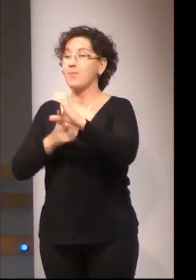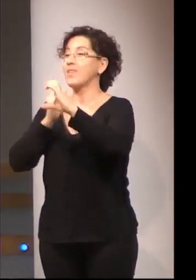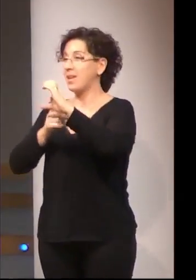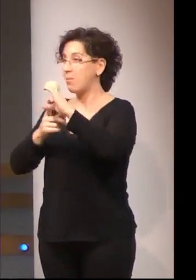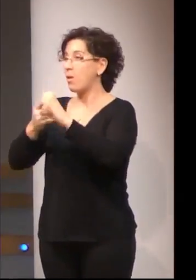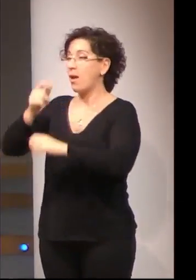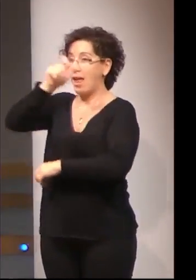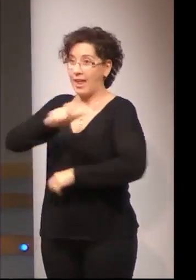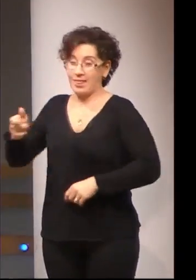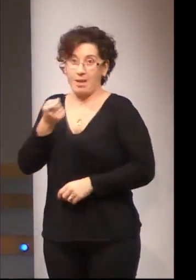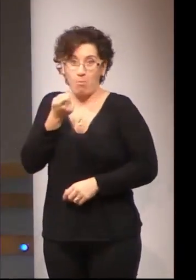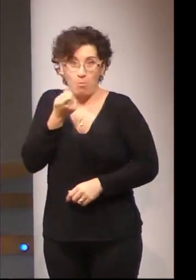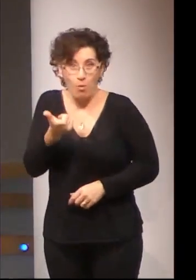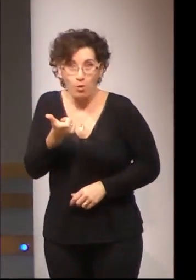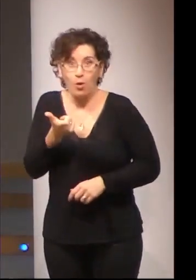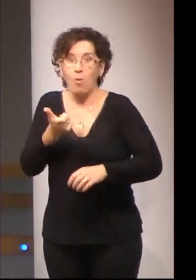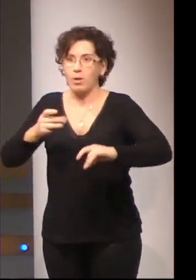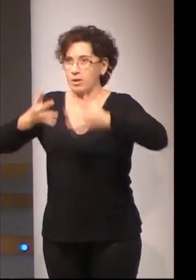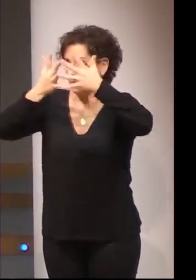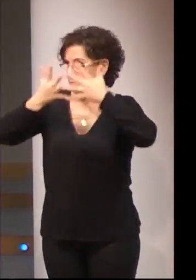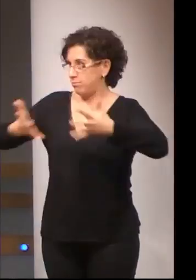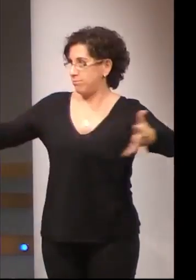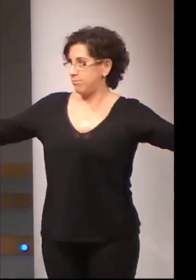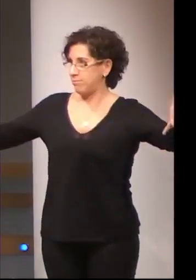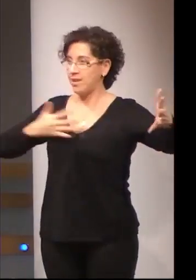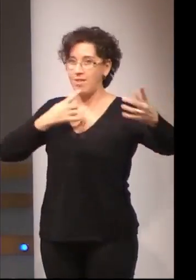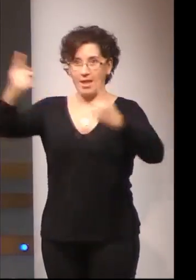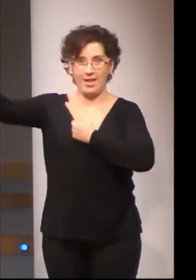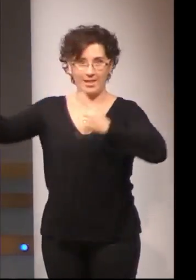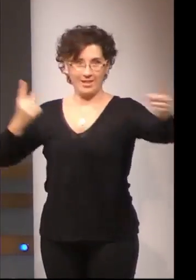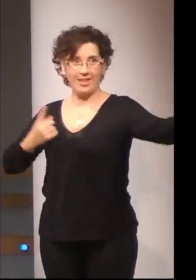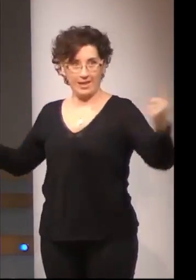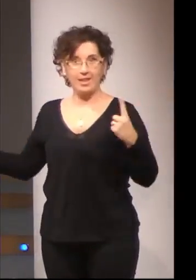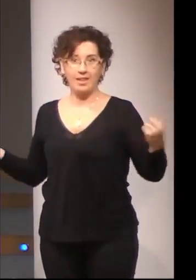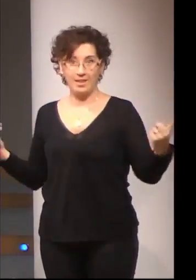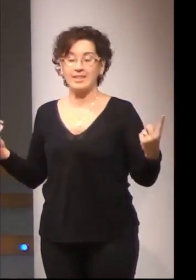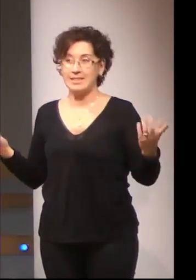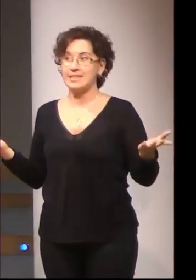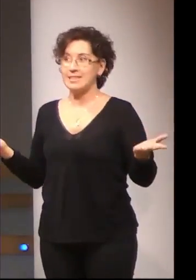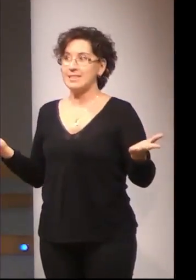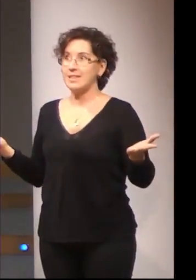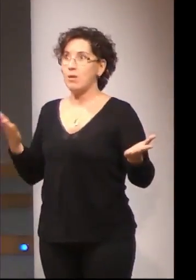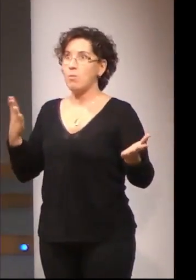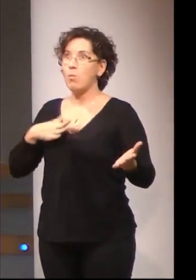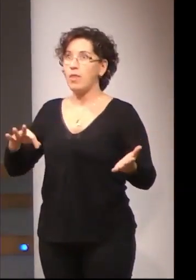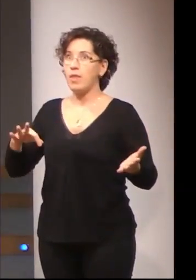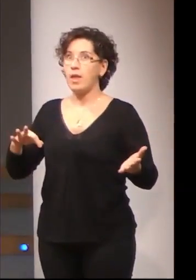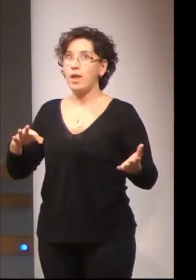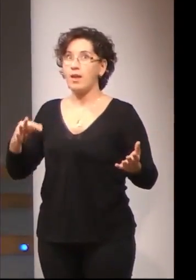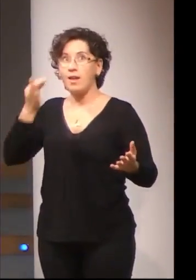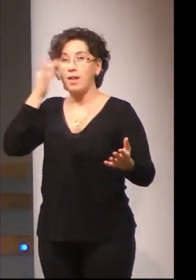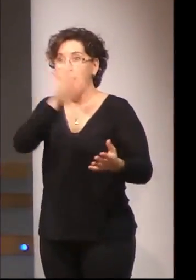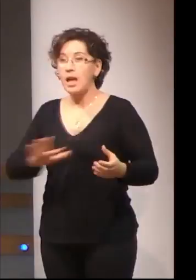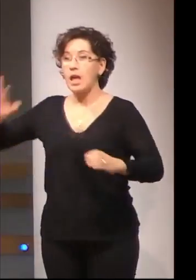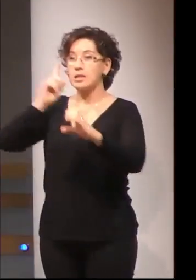poquita gente en una extensión muy amplia. Somos, pues, menos de un millón de habitantes,